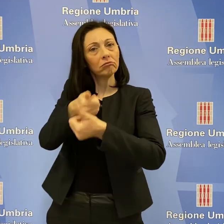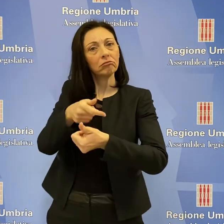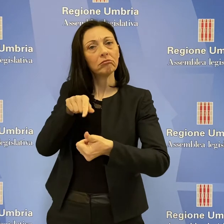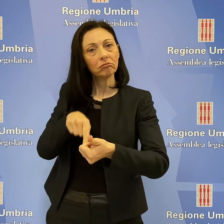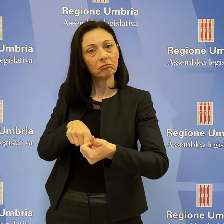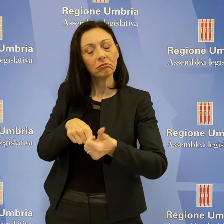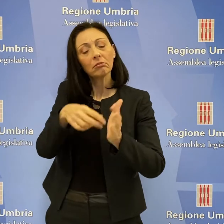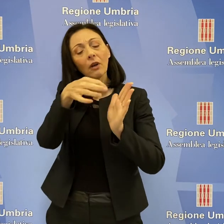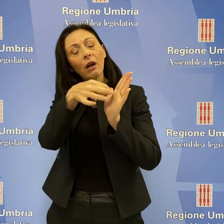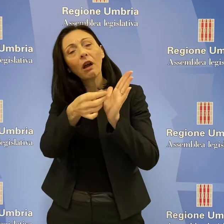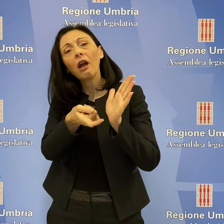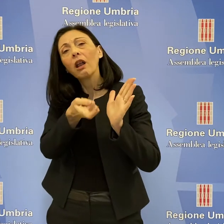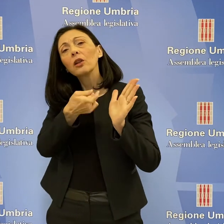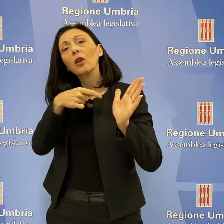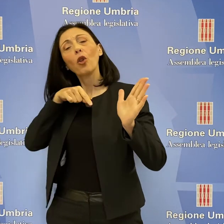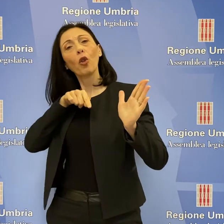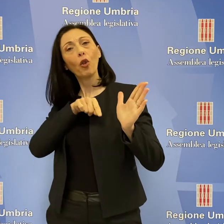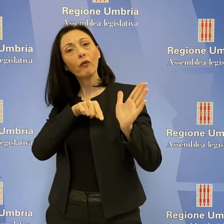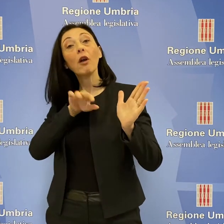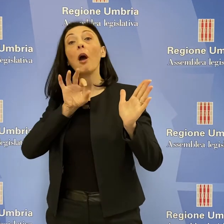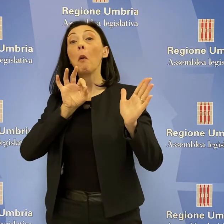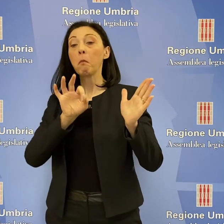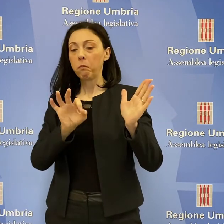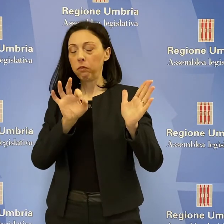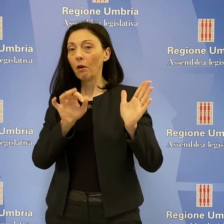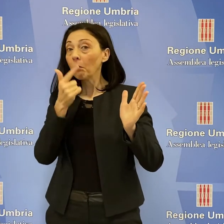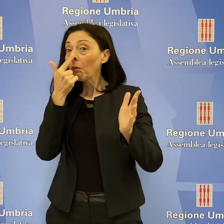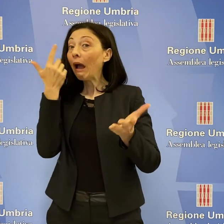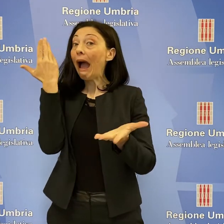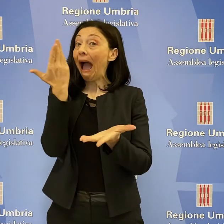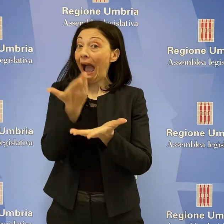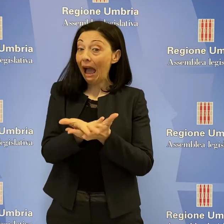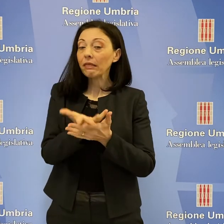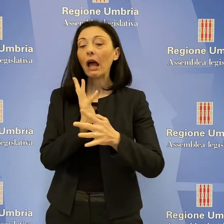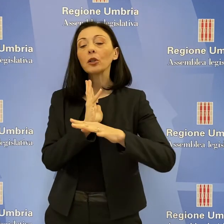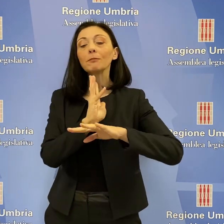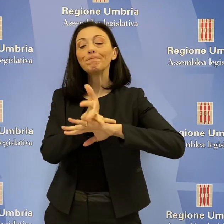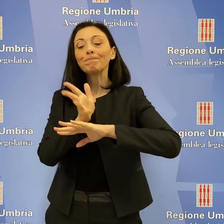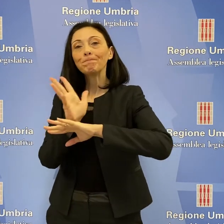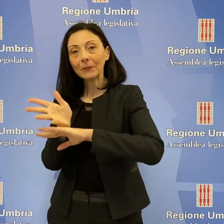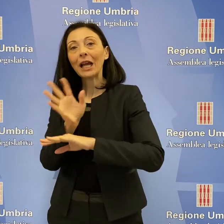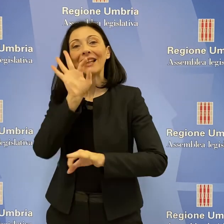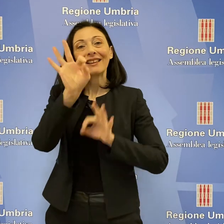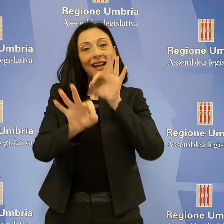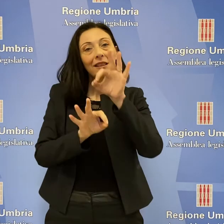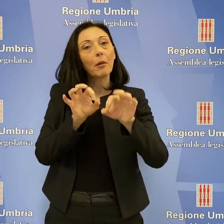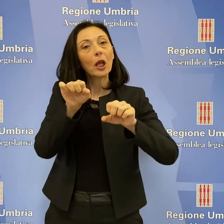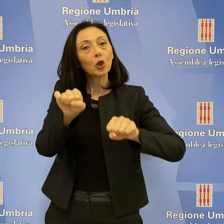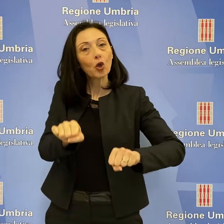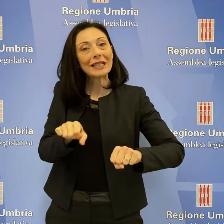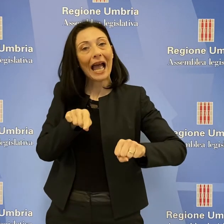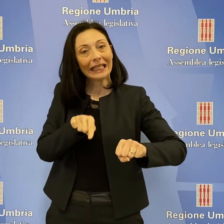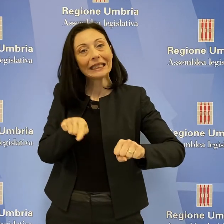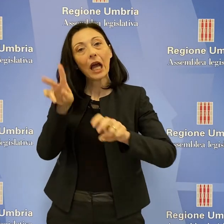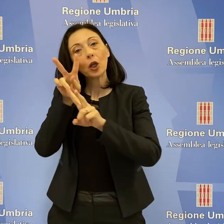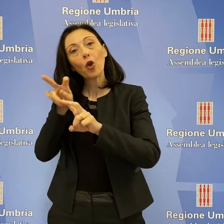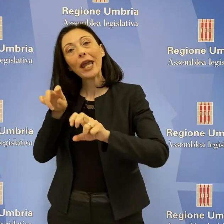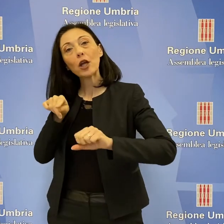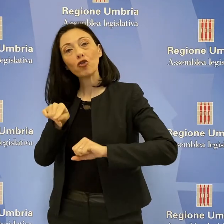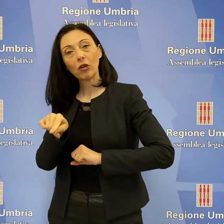partono dalla necessità di migliorare l'appropriatezza e la concretezza dei processi relativi ai trattamenti sanitari e accertamenti e di